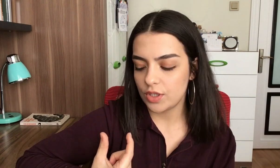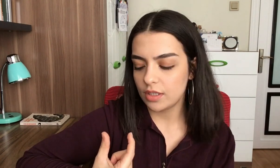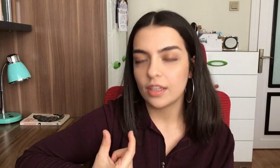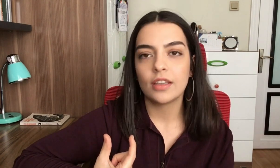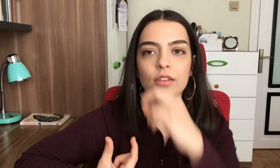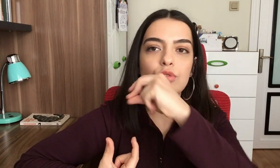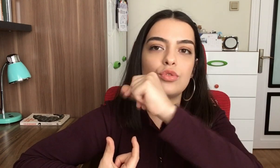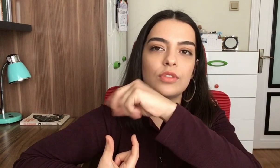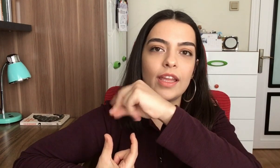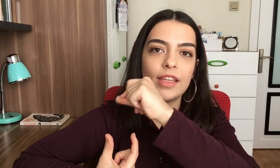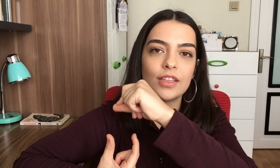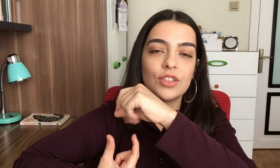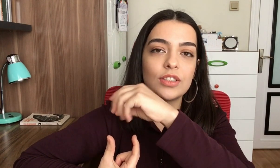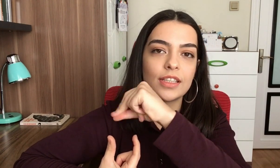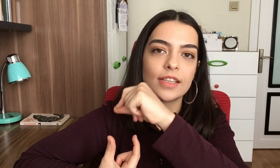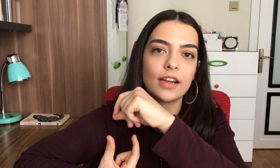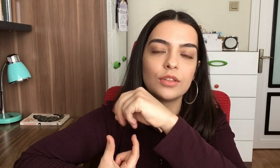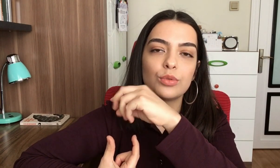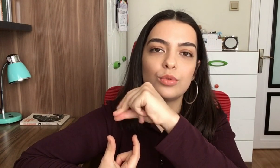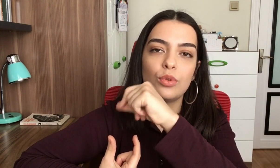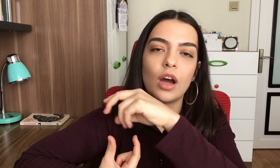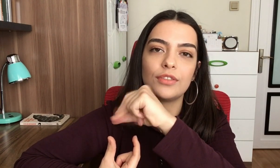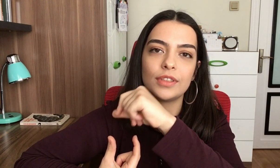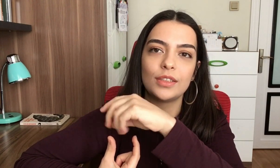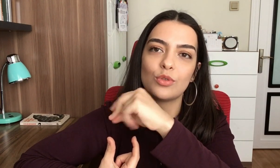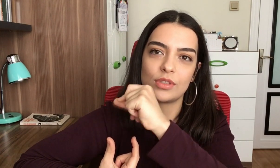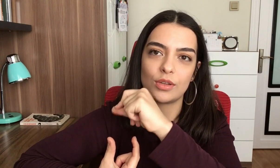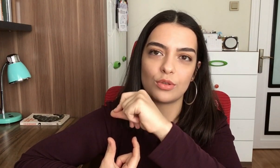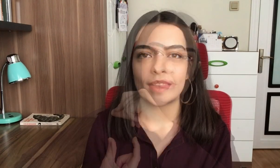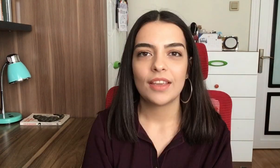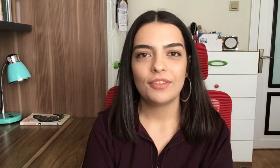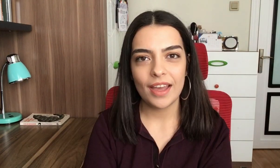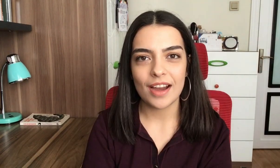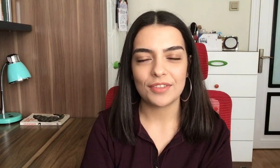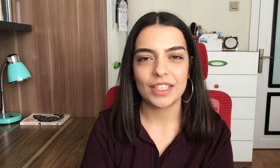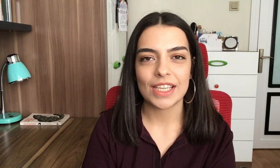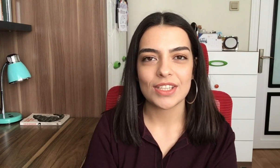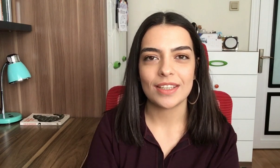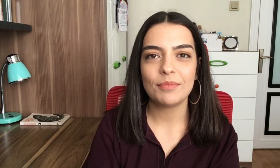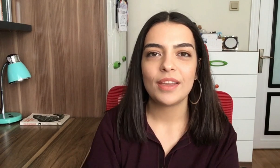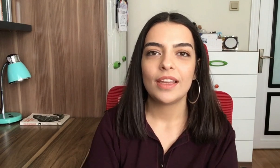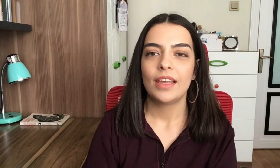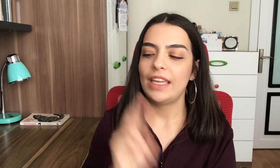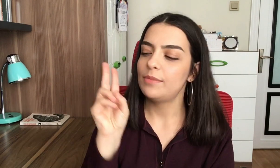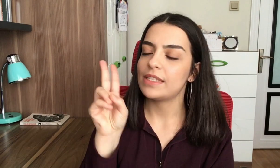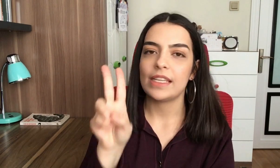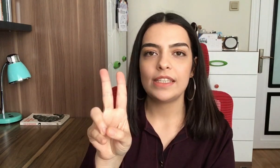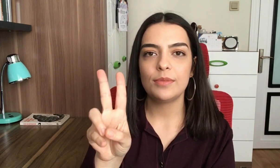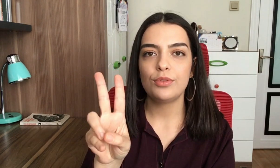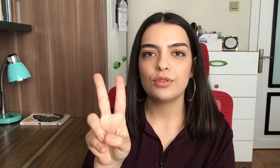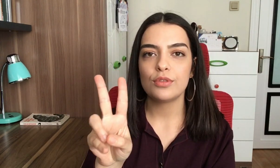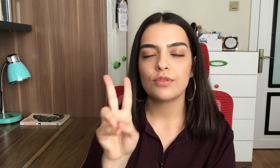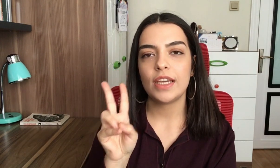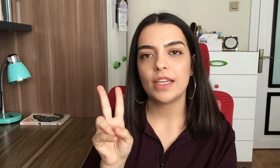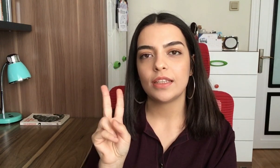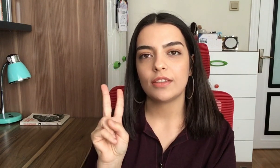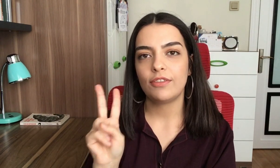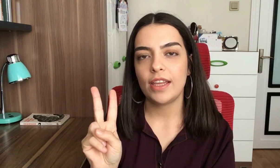üstünde şıklatarak Ü harfini gösteriyorum. V harfine geçelim. Elimizle iki yapıyoruz ve V bu